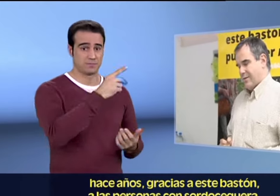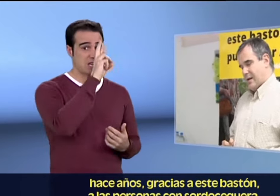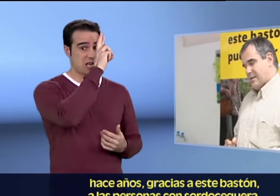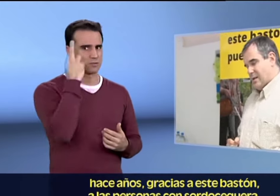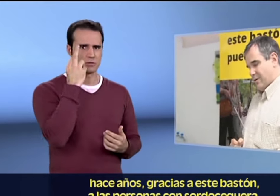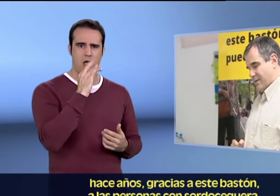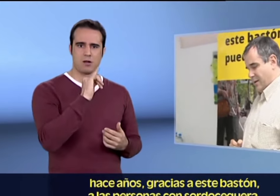sordoceguera.